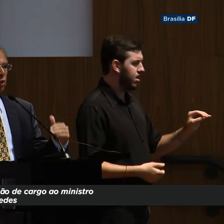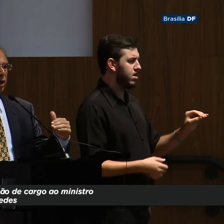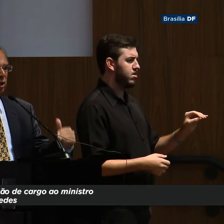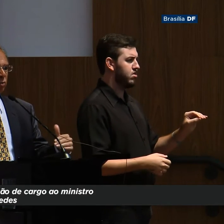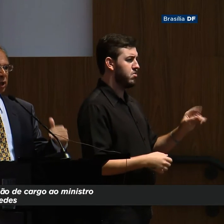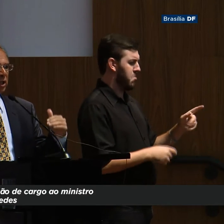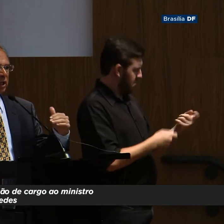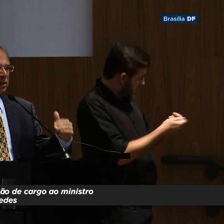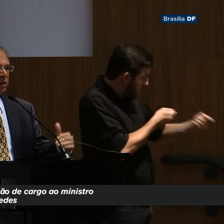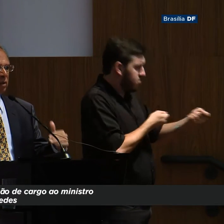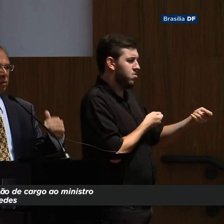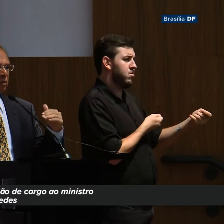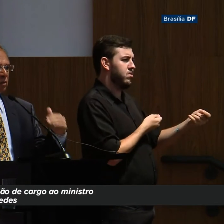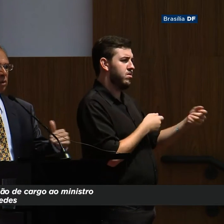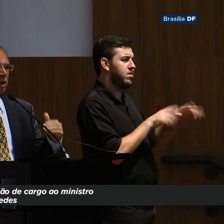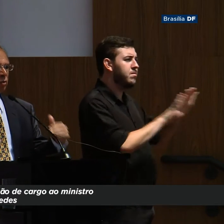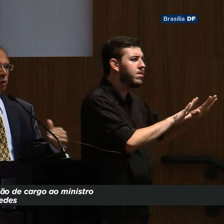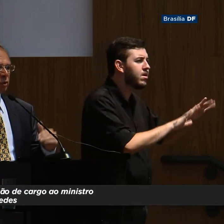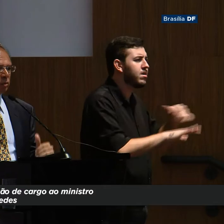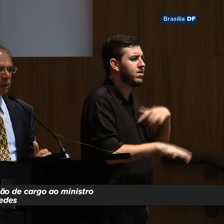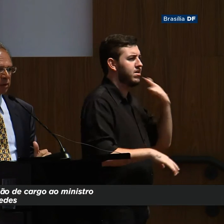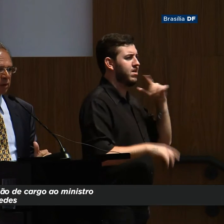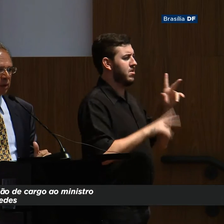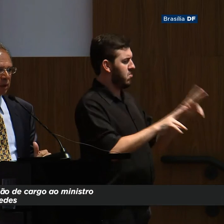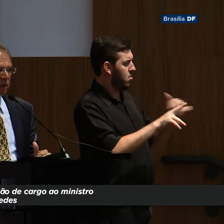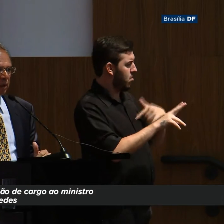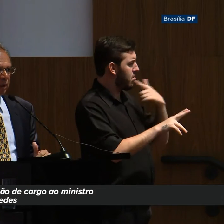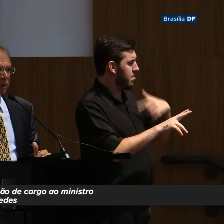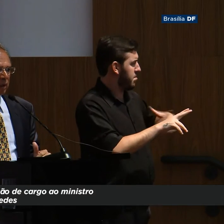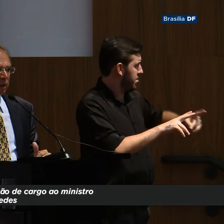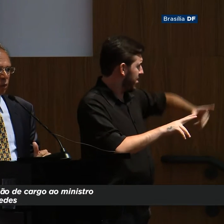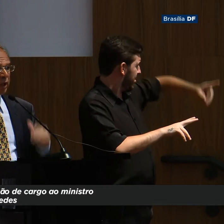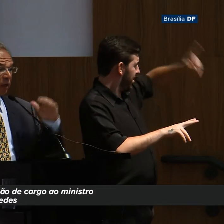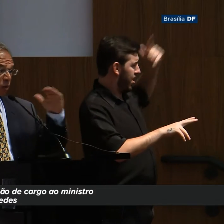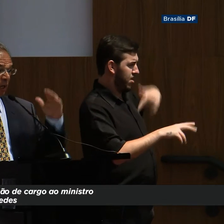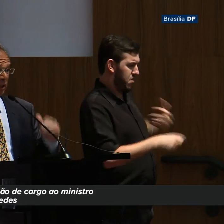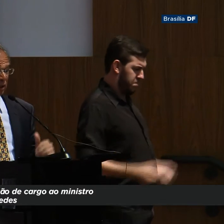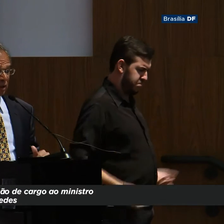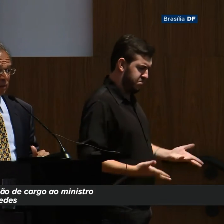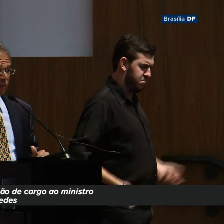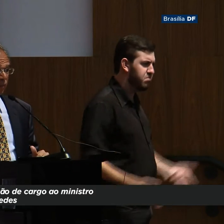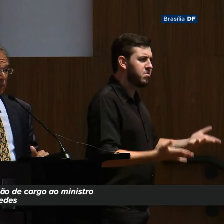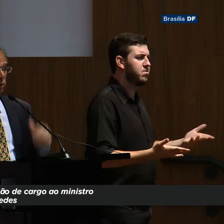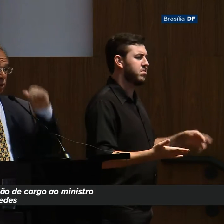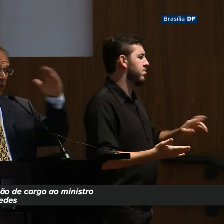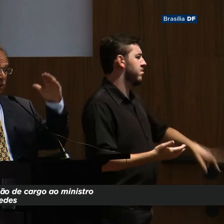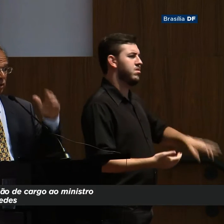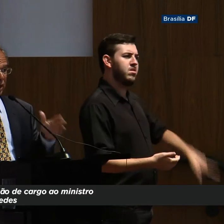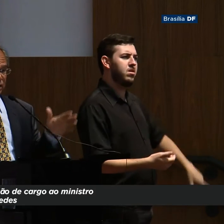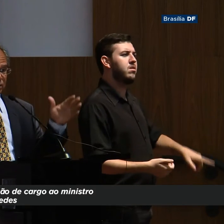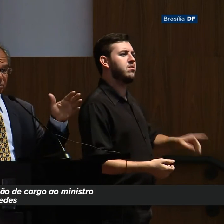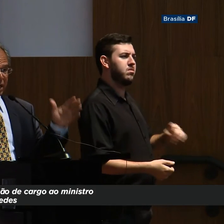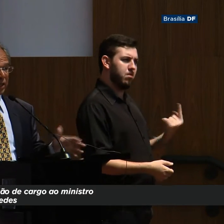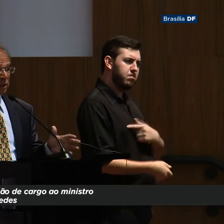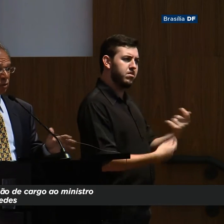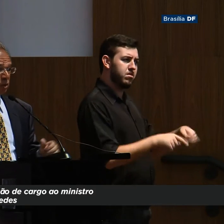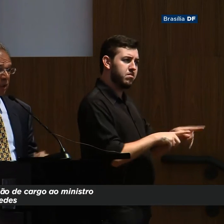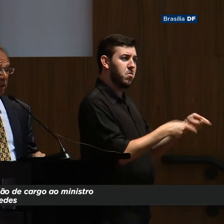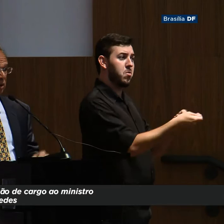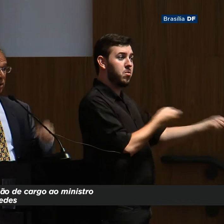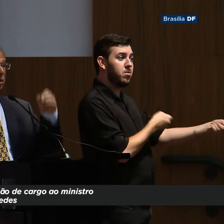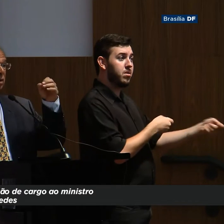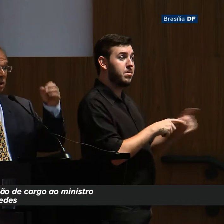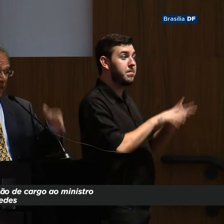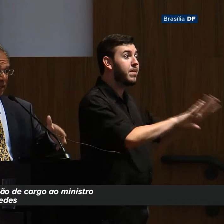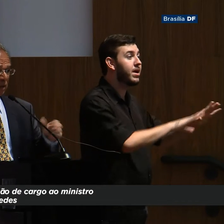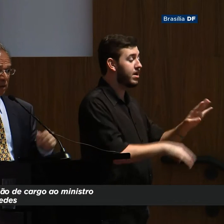no ritmo em que cresciam os gastos públicos no Brasil. O teto está aí, mas um teto sem parede de